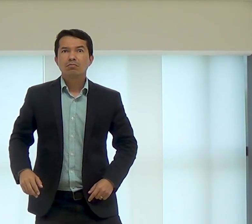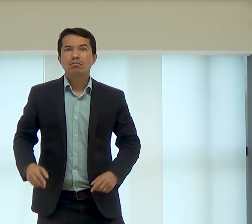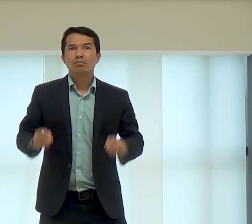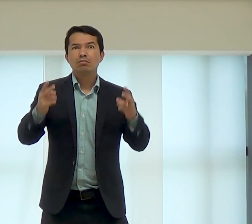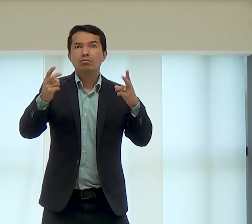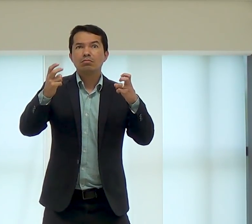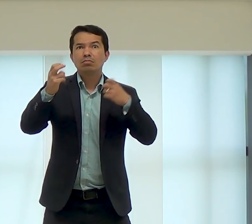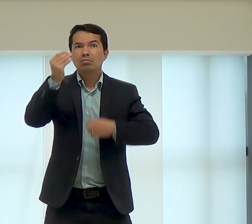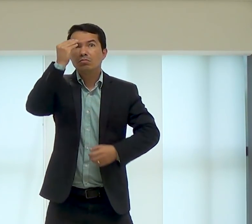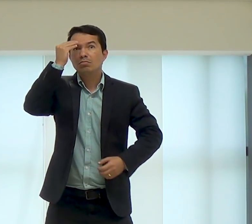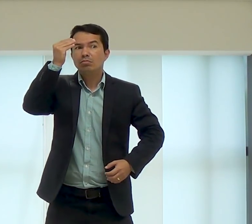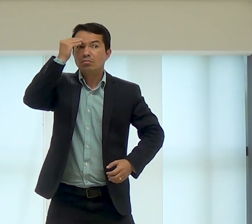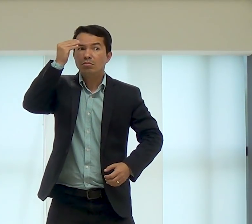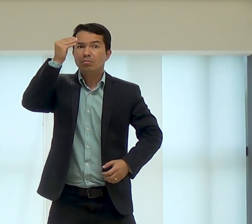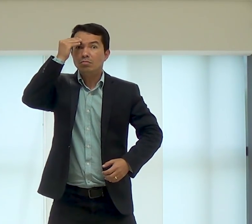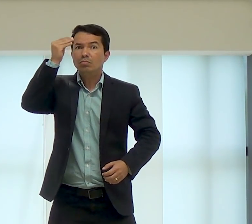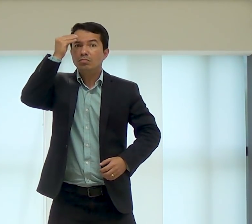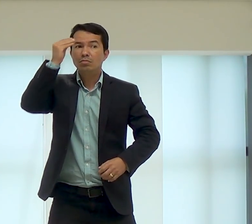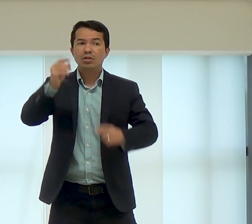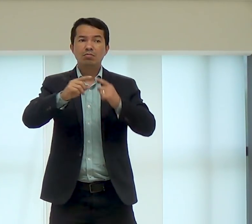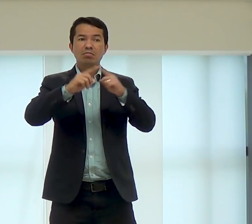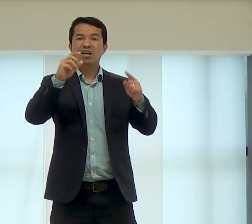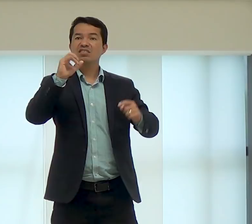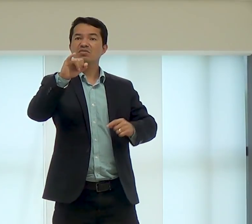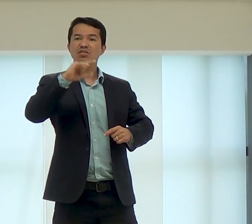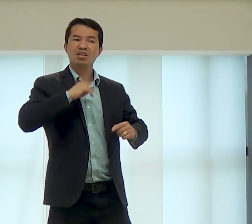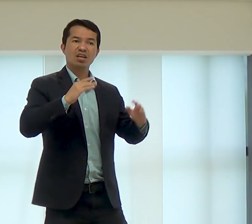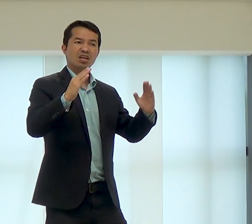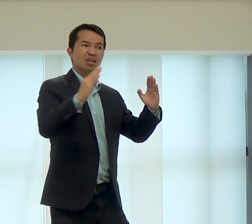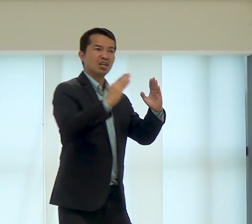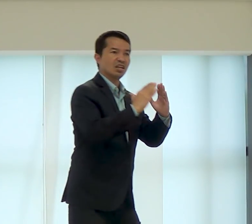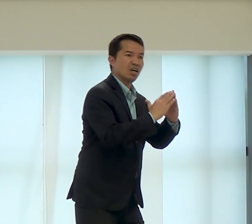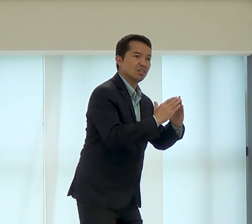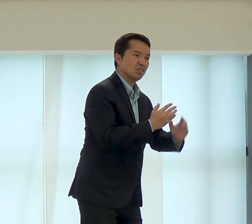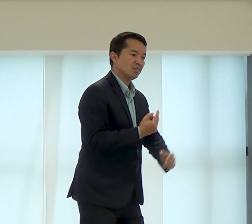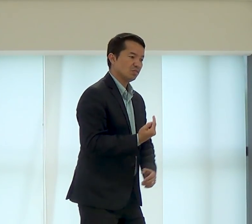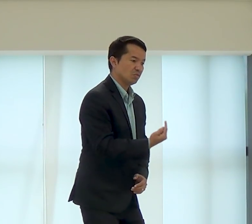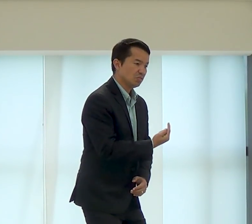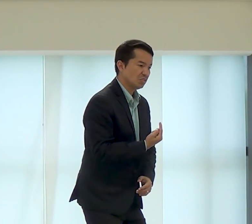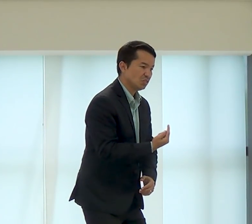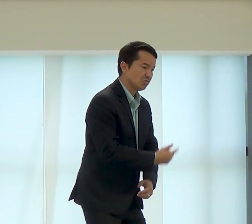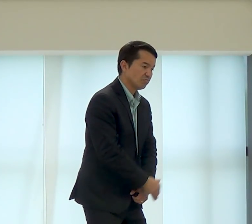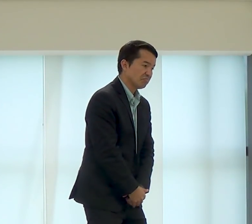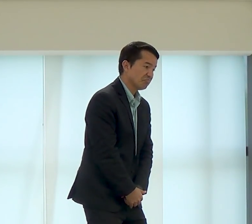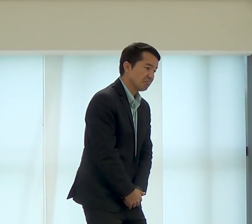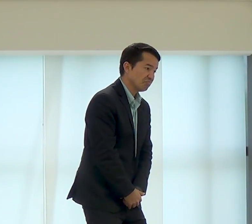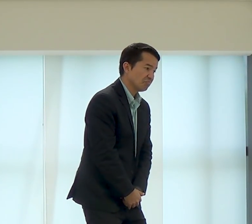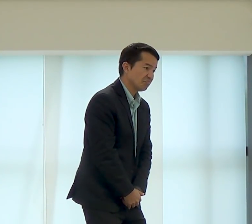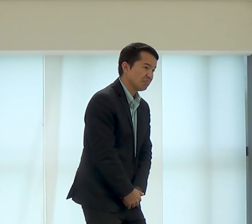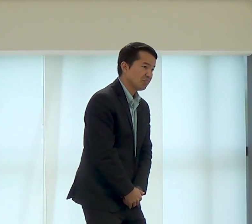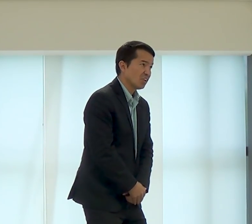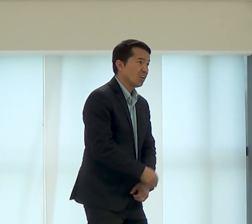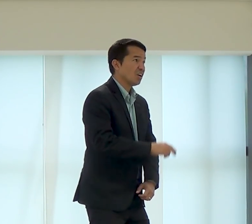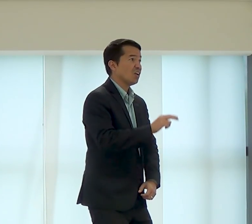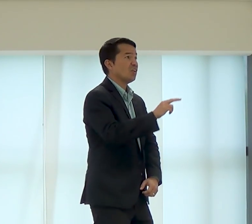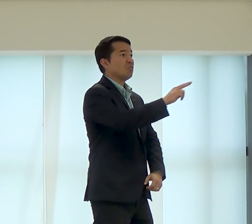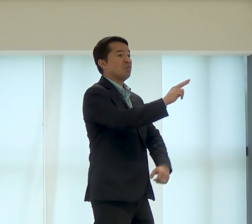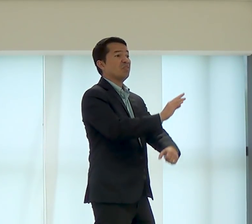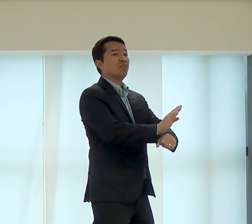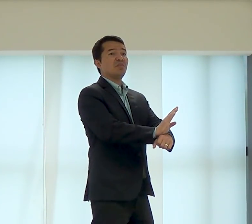você então fica atento a tudo que acontece, mas quando você está em casa sozinho, não tem nada para